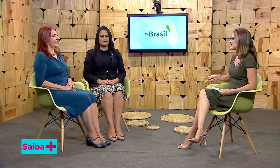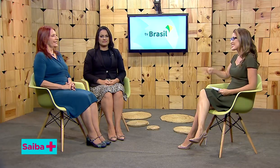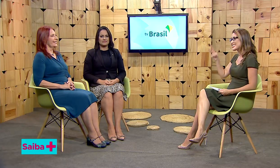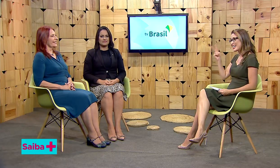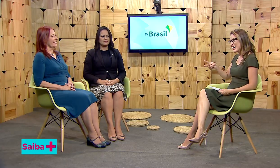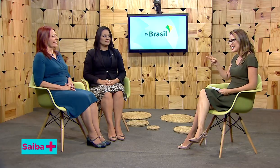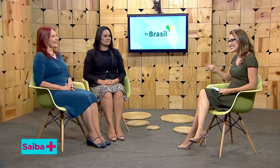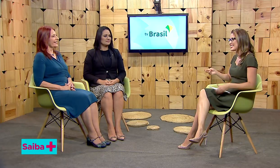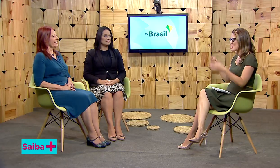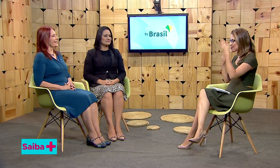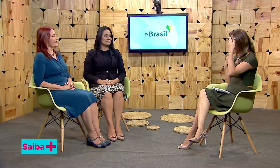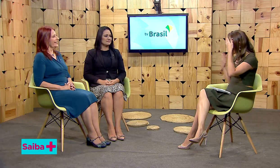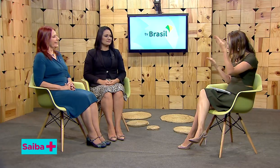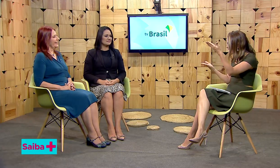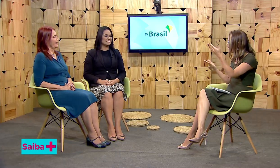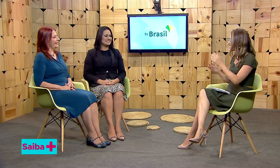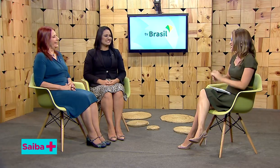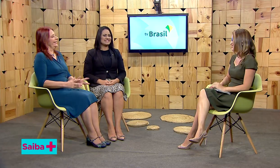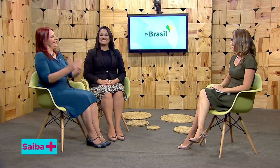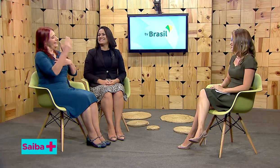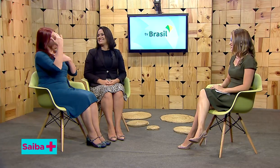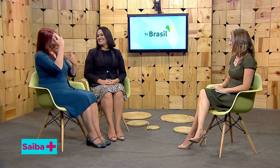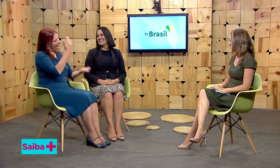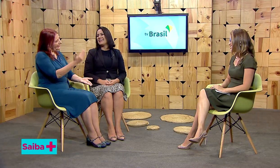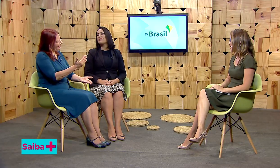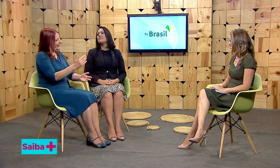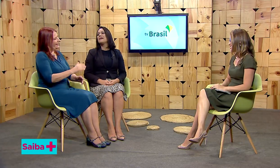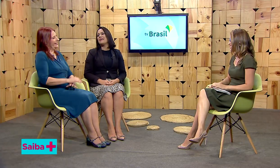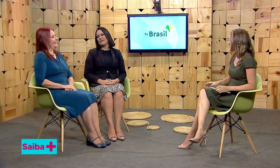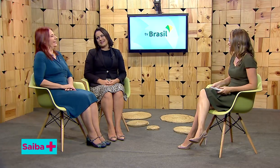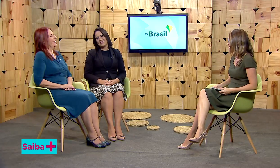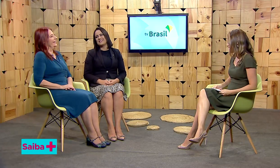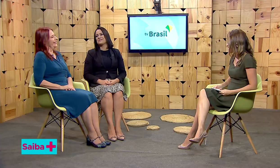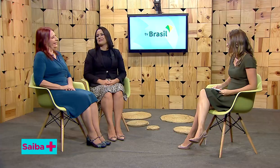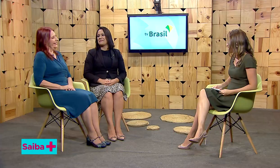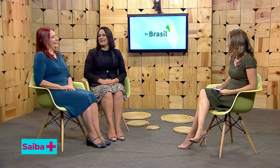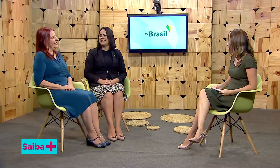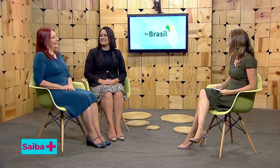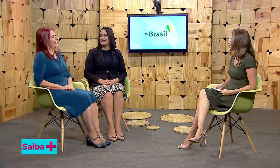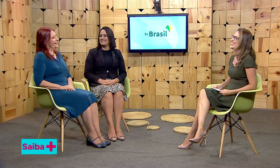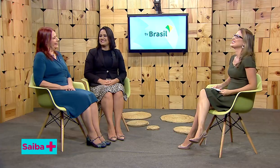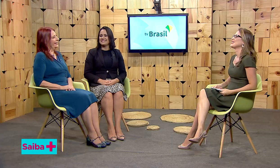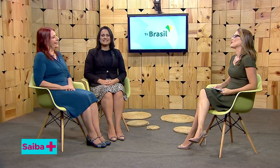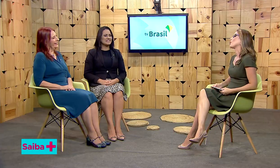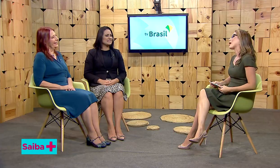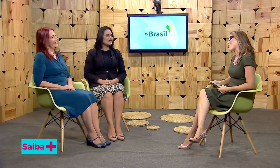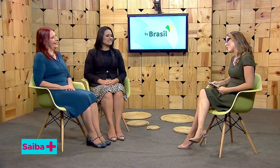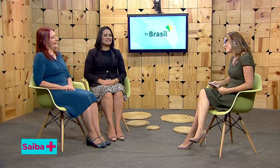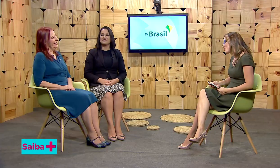Karen, muito obrigada. Eu agradeço também. Foi uma honra, viu?